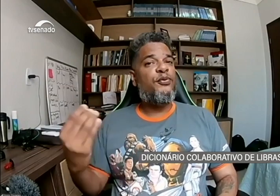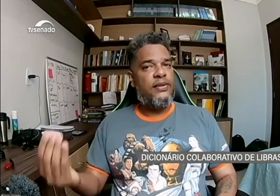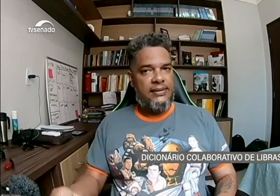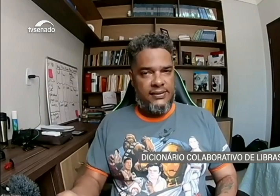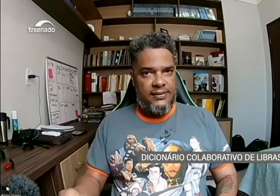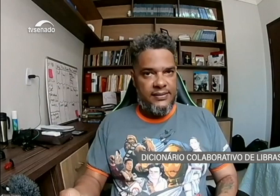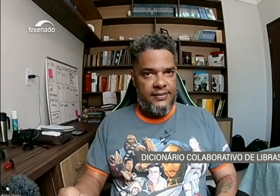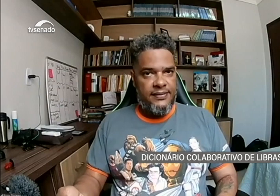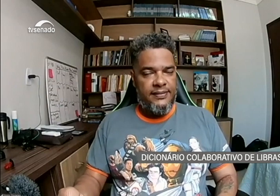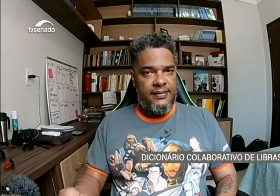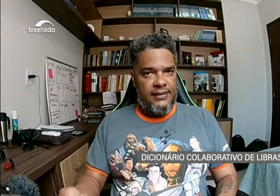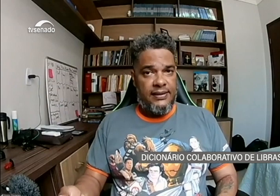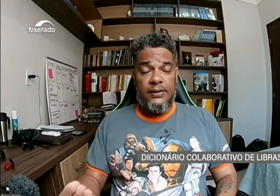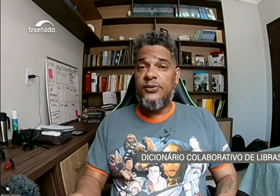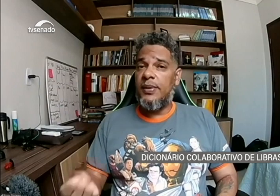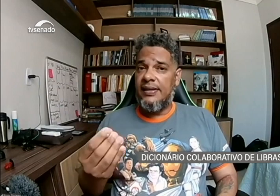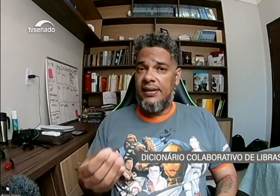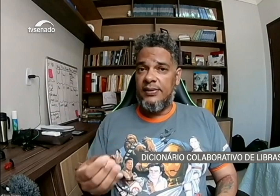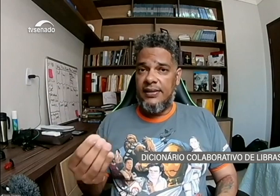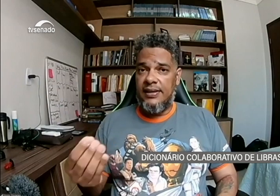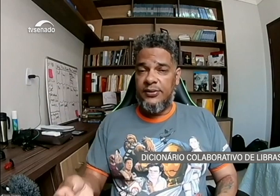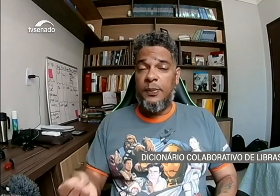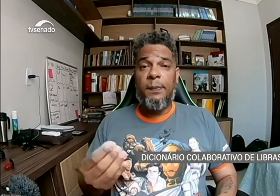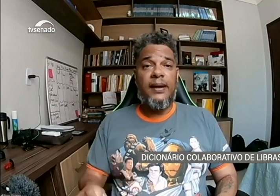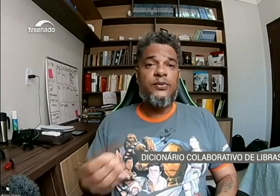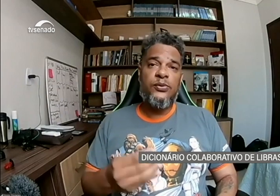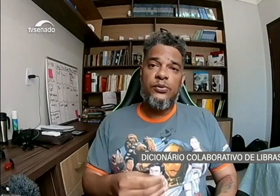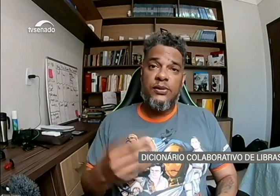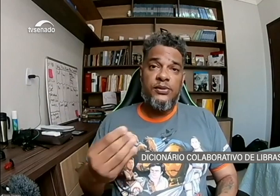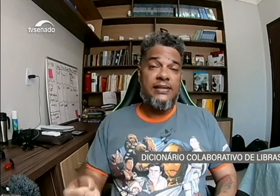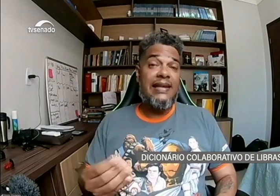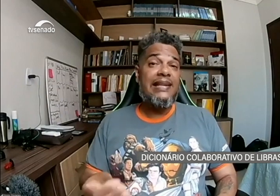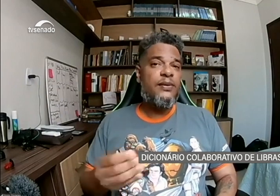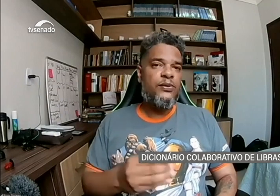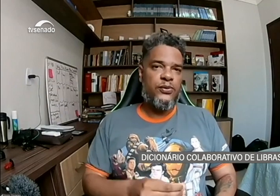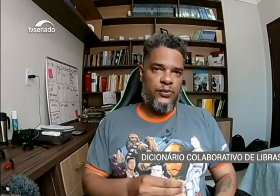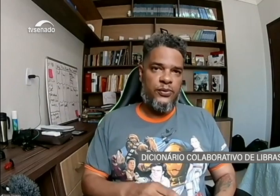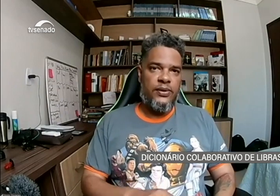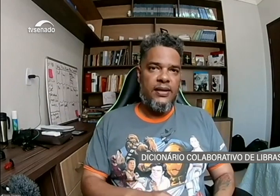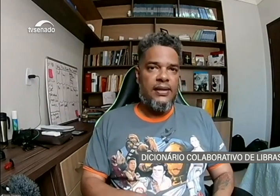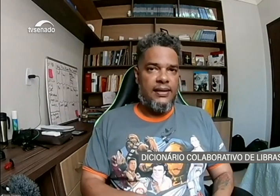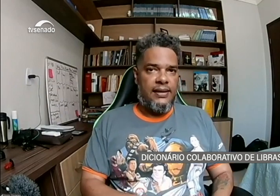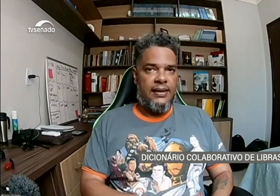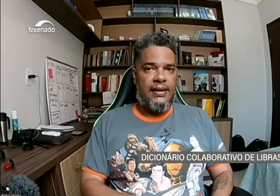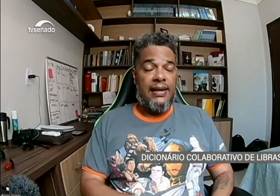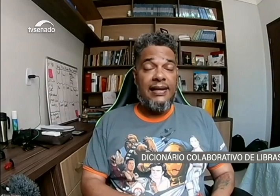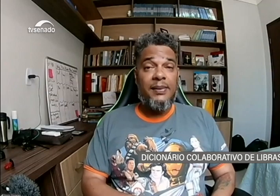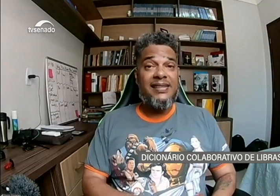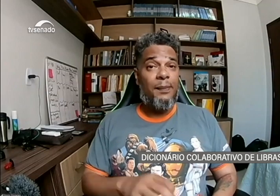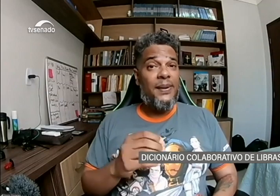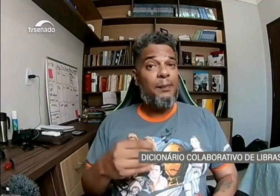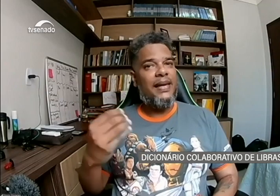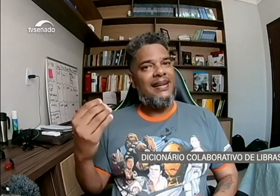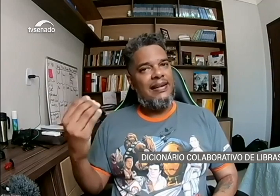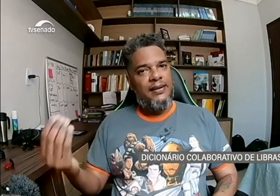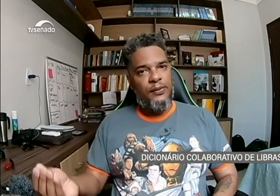ouvintes. Não são material didático para os surdos, não estão na língua dos surdos. A Libras é a primeira língua